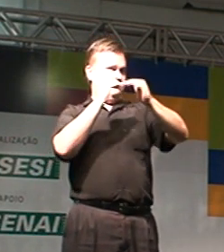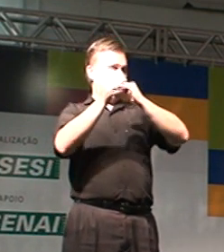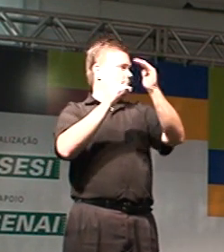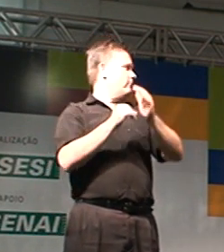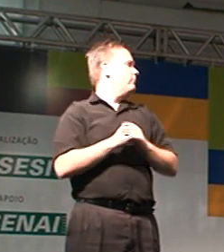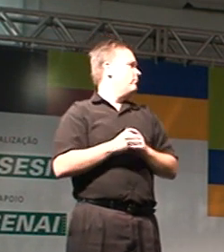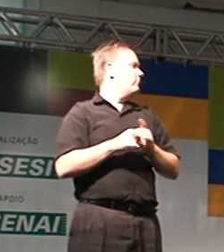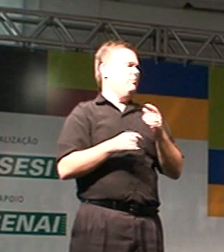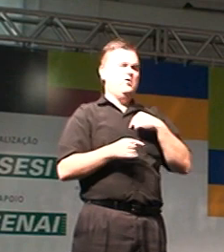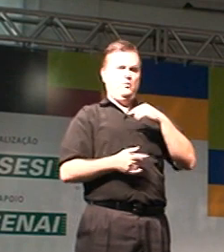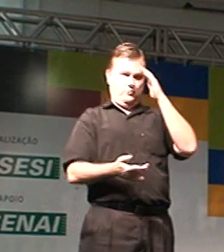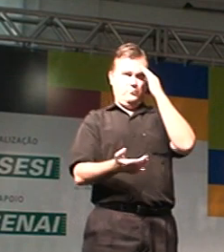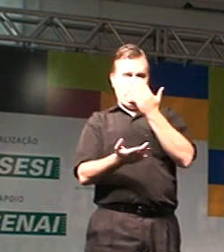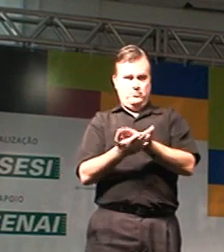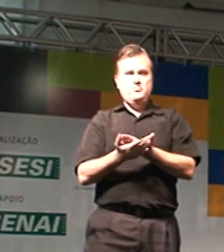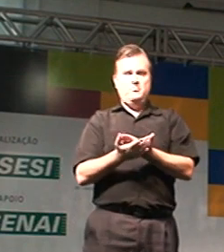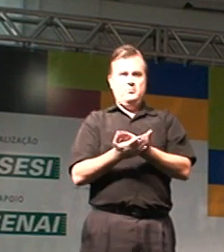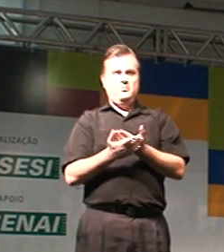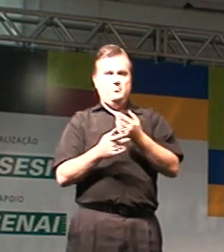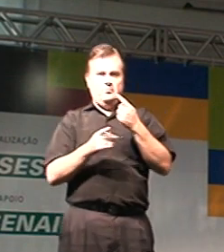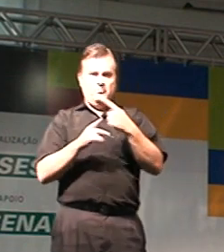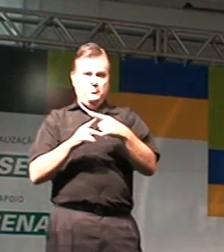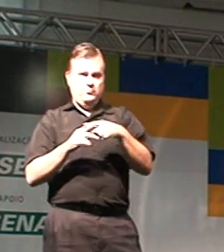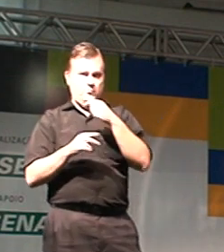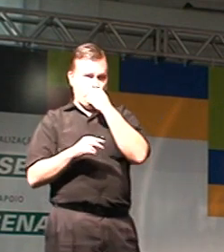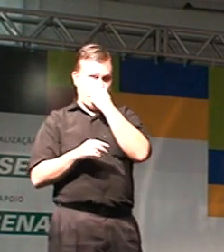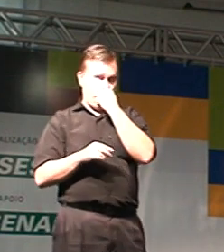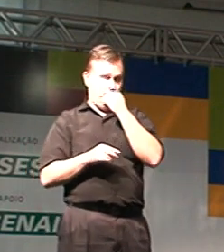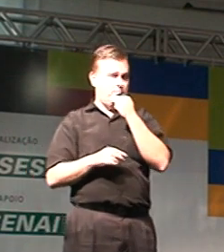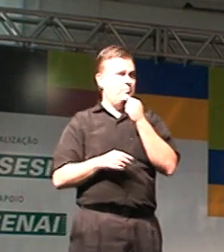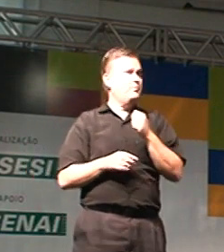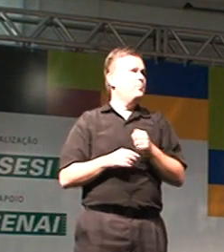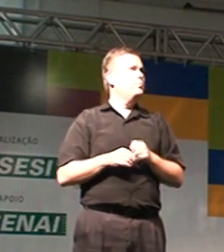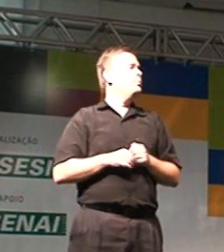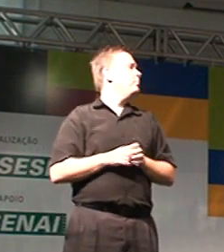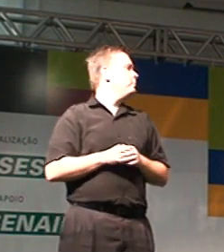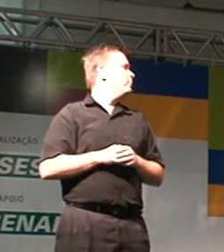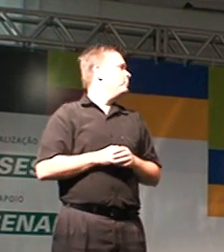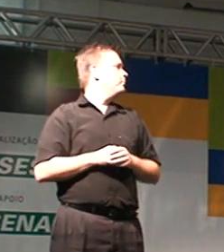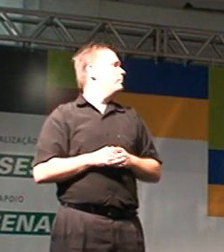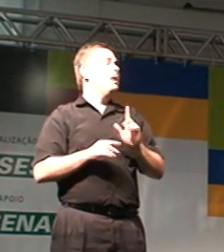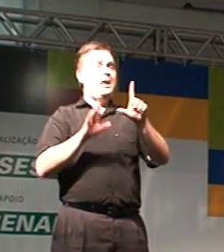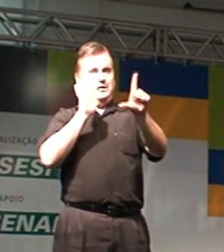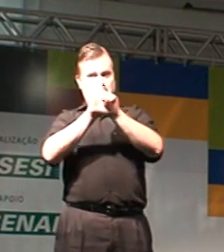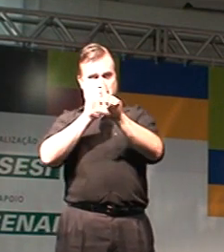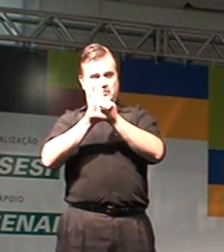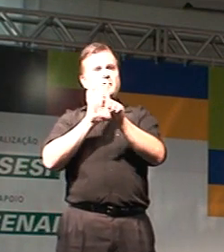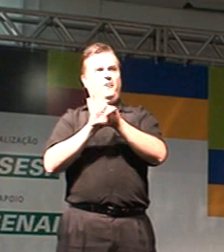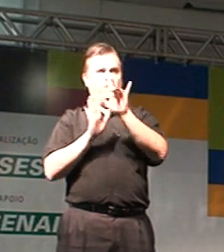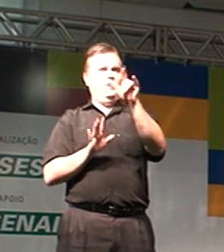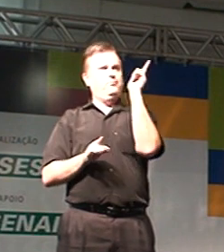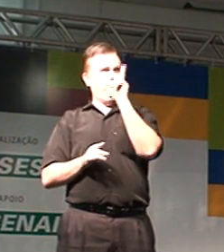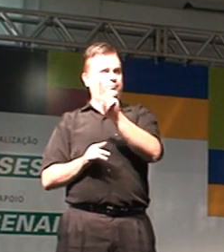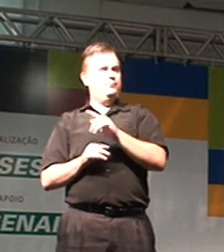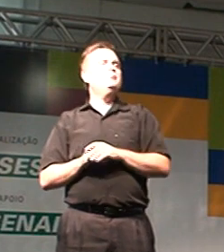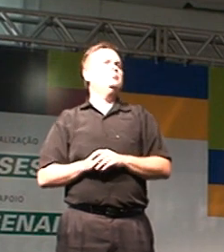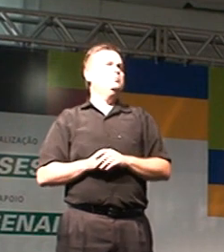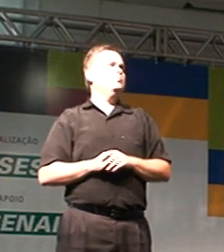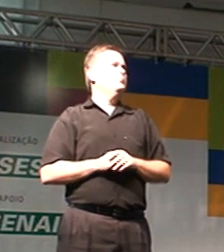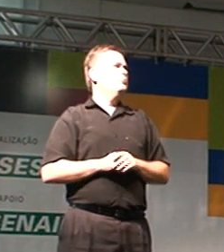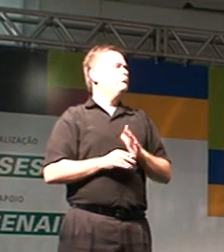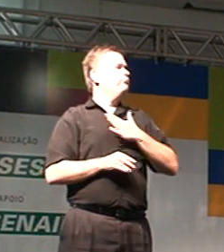segurança. É bom, dentro, é de fato tudo, acaba tudo. É lei. Então,